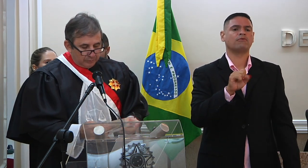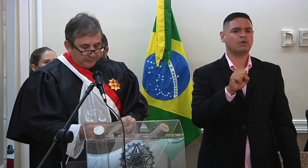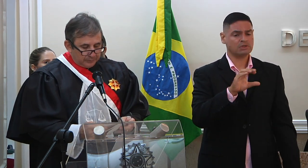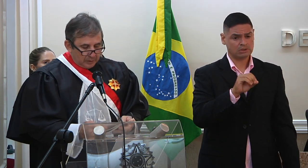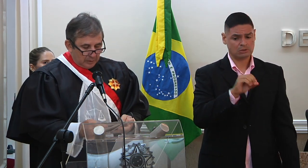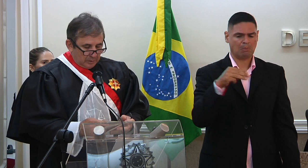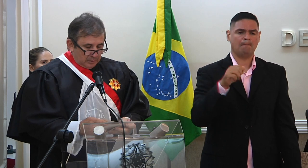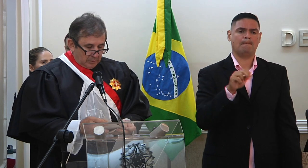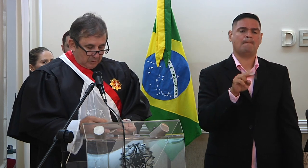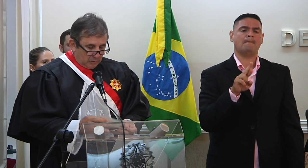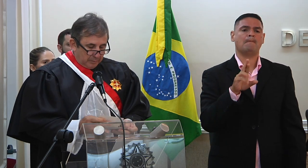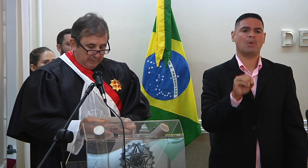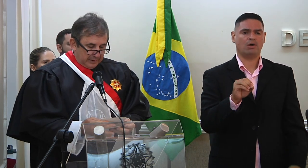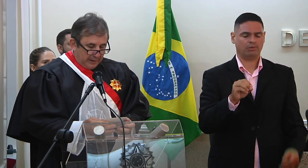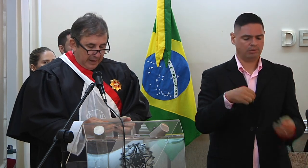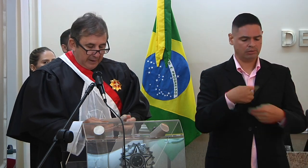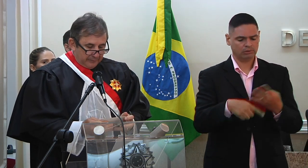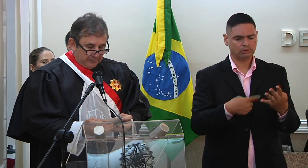Liberato,